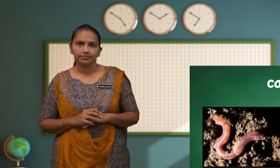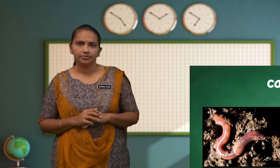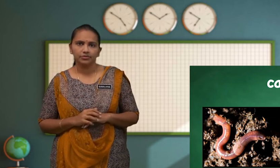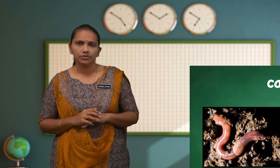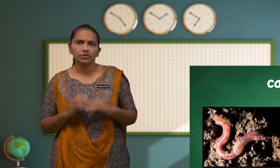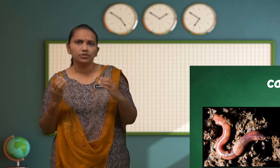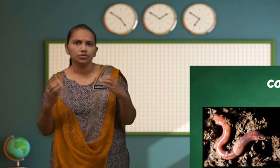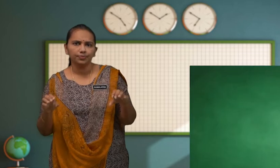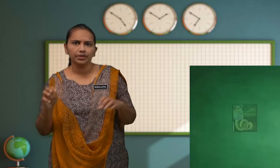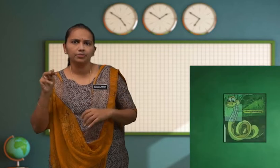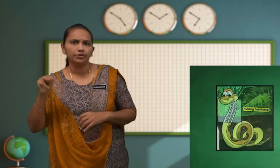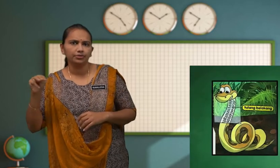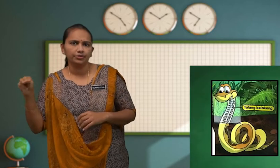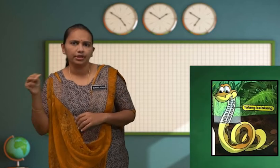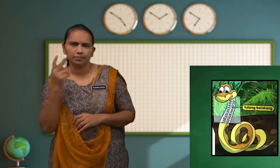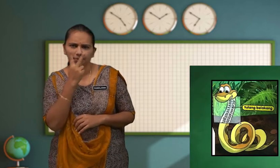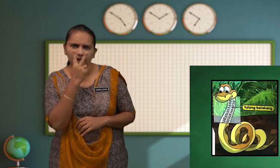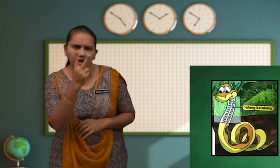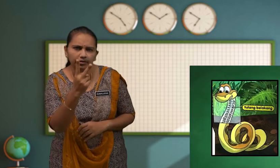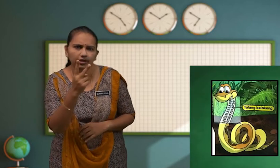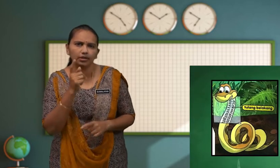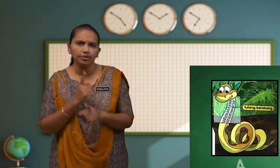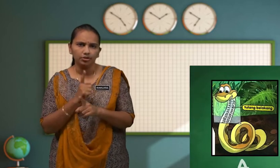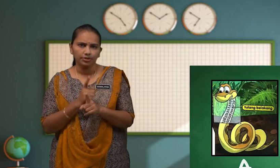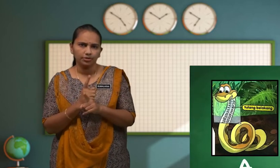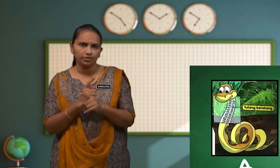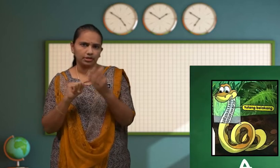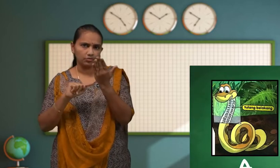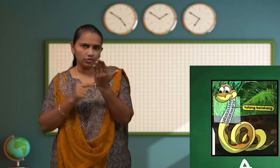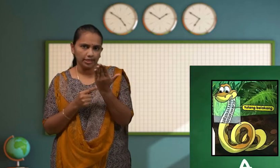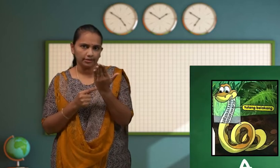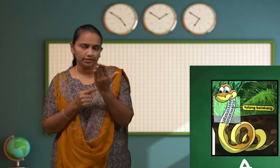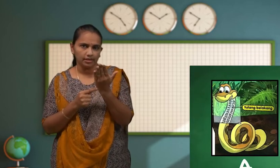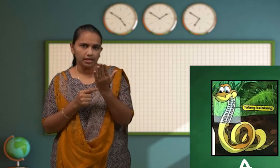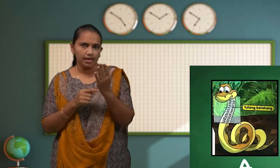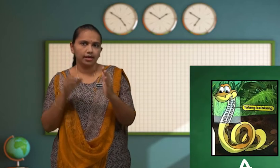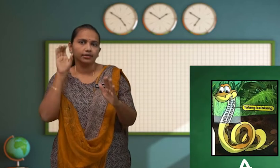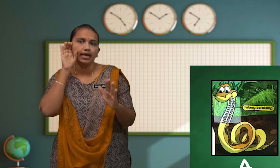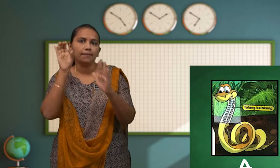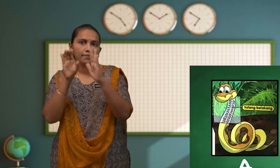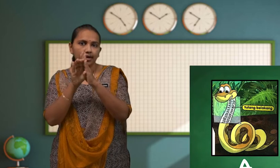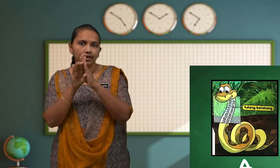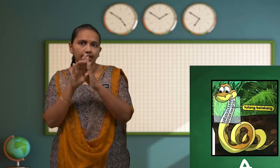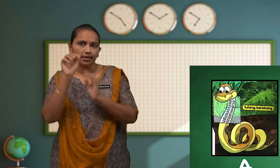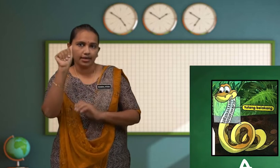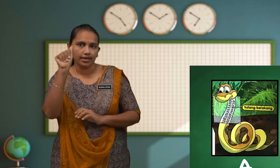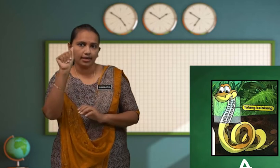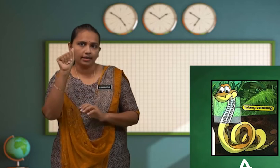Cuba Murid-murid Perhati Betul-betul Semula Gambar A